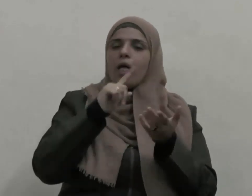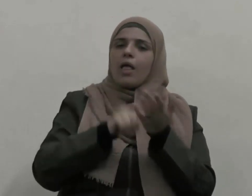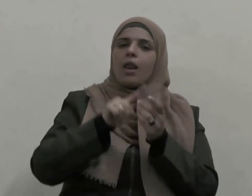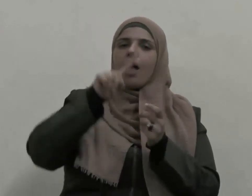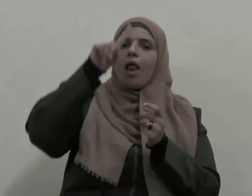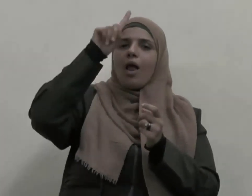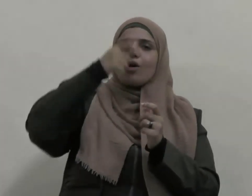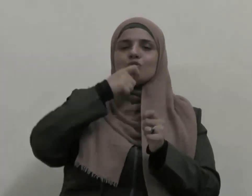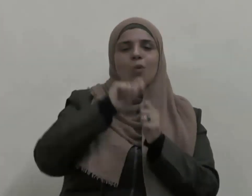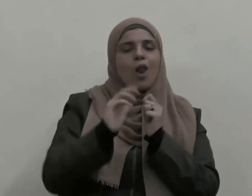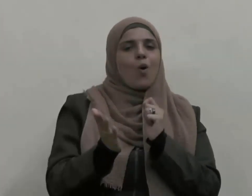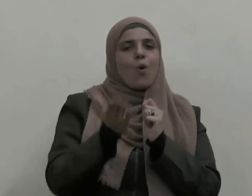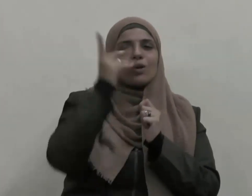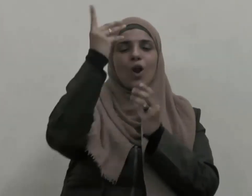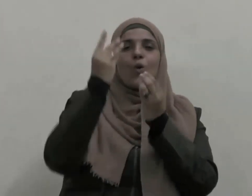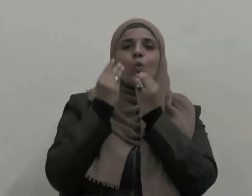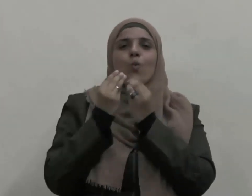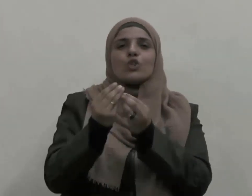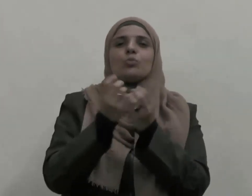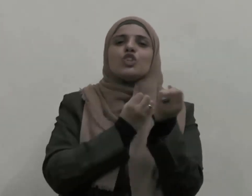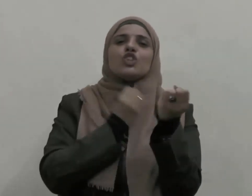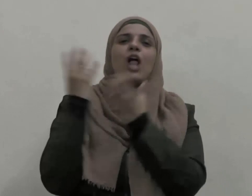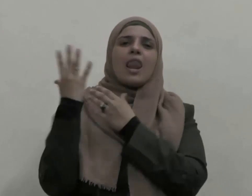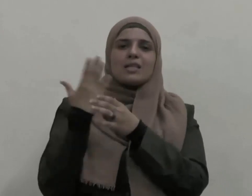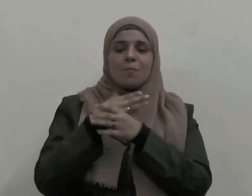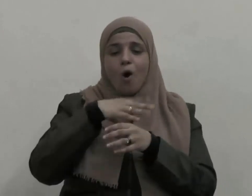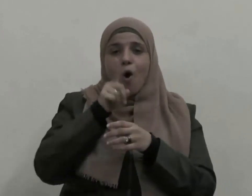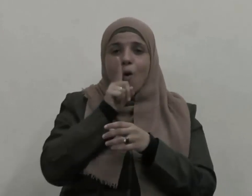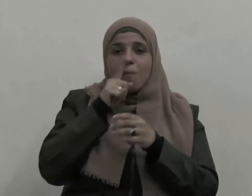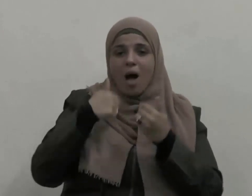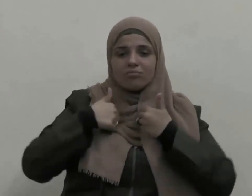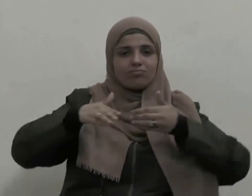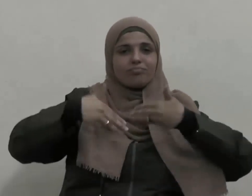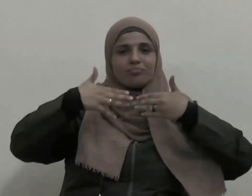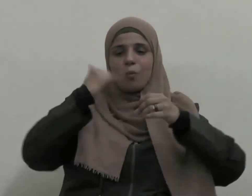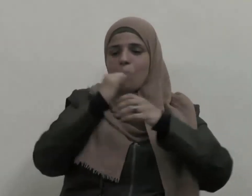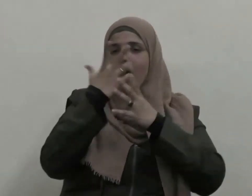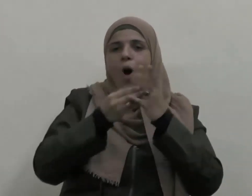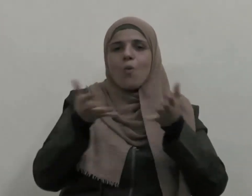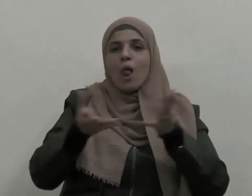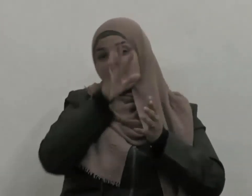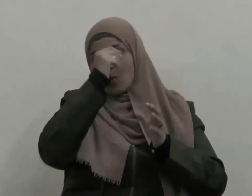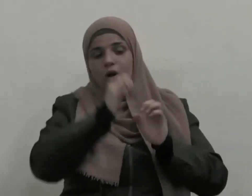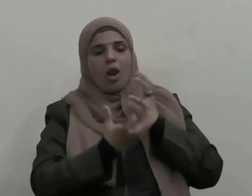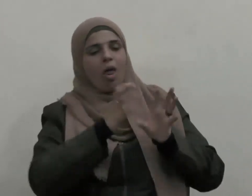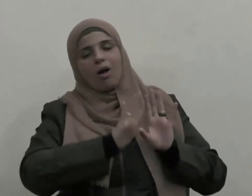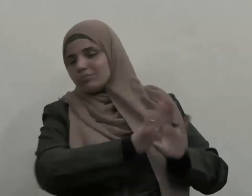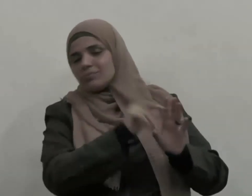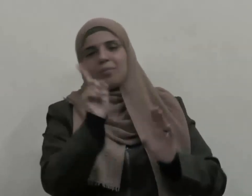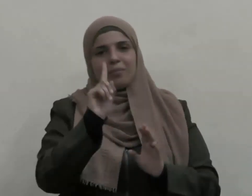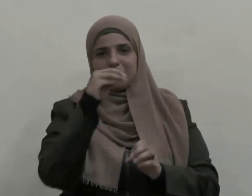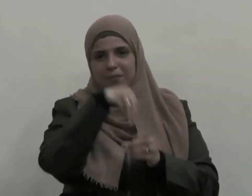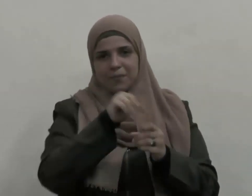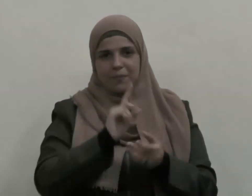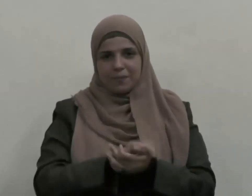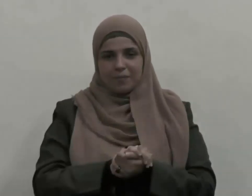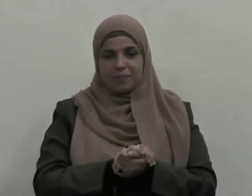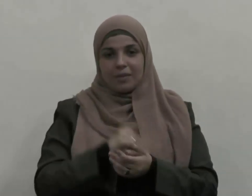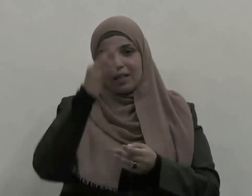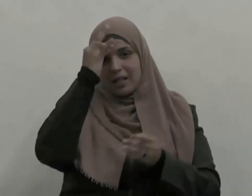بها الجنة أو أعتقها بها من النار فإذا كان هذا جزاء